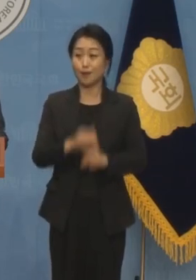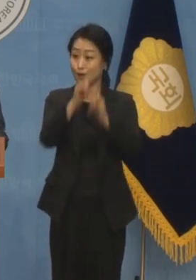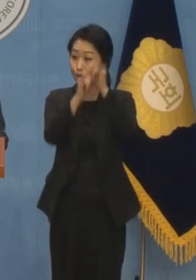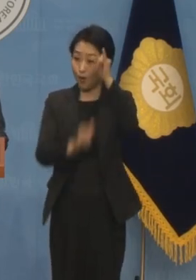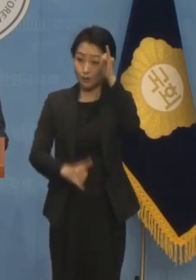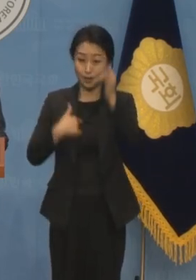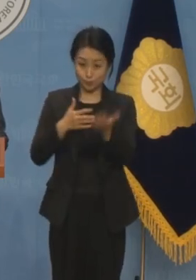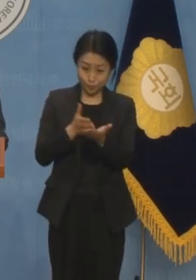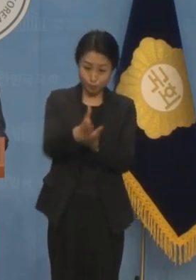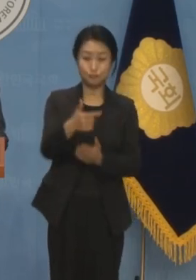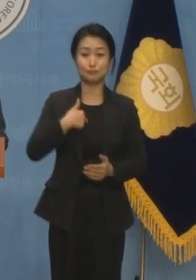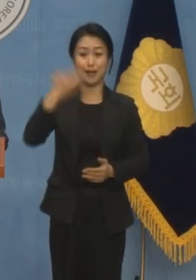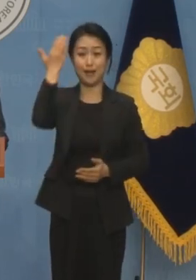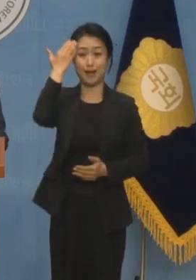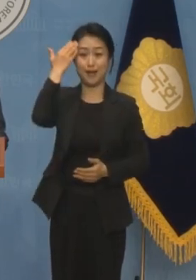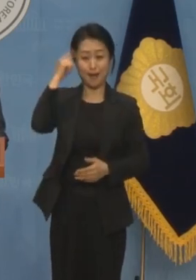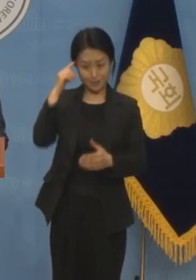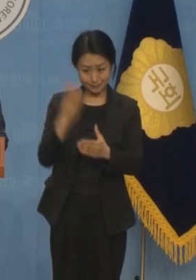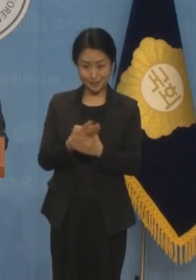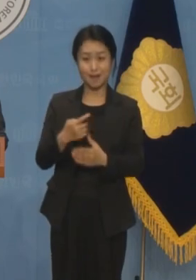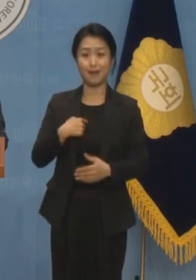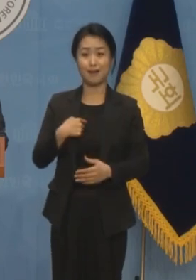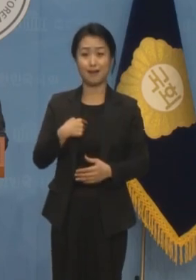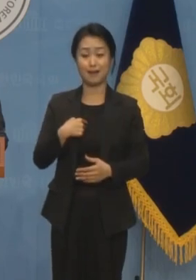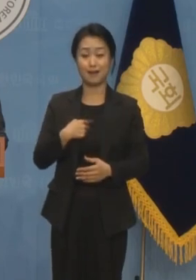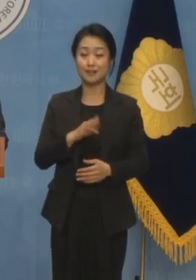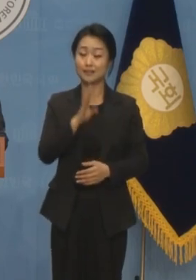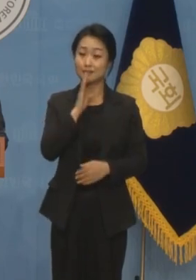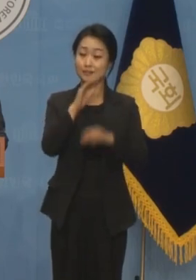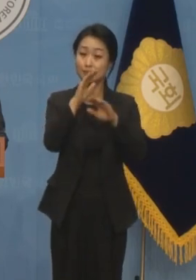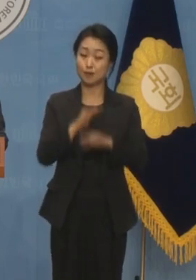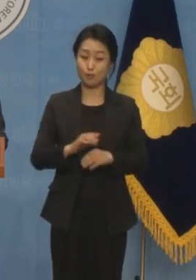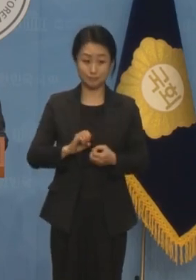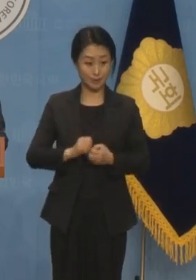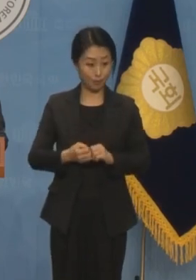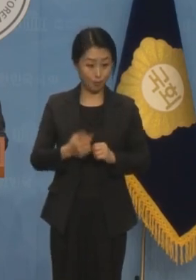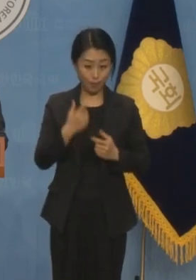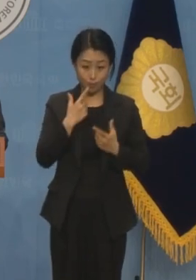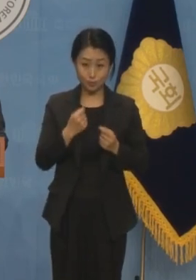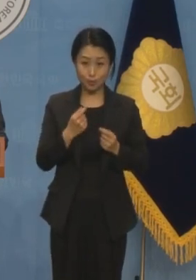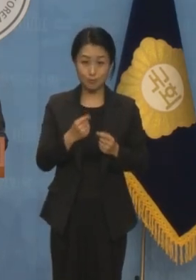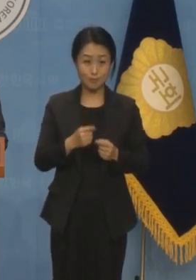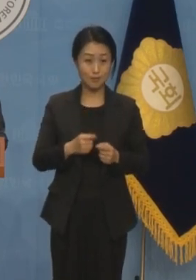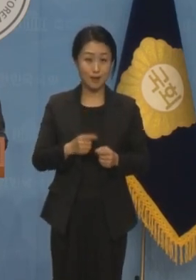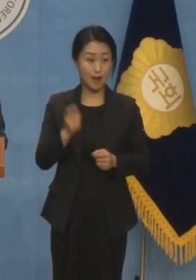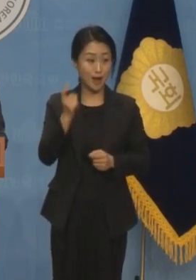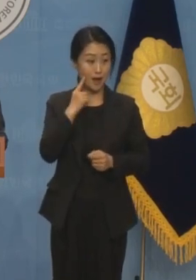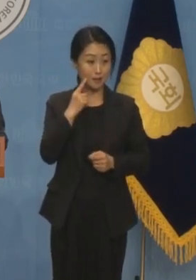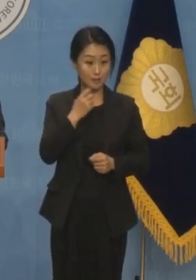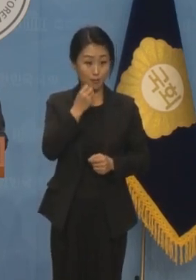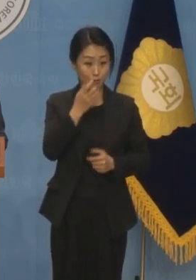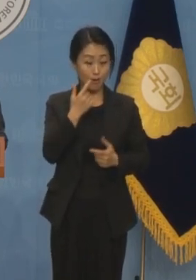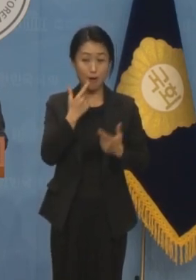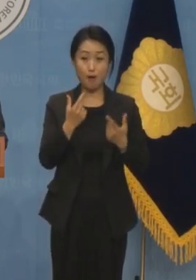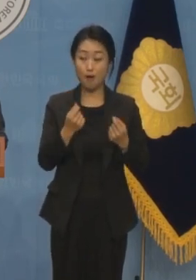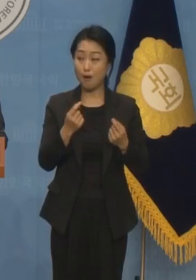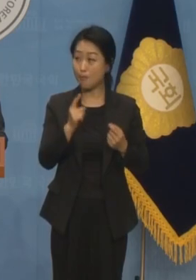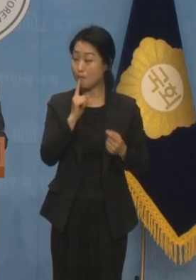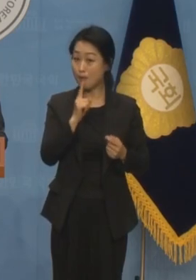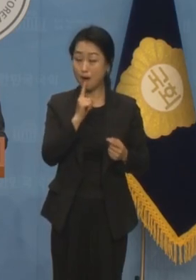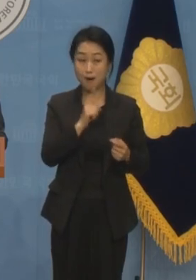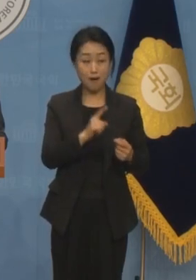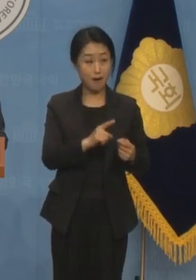출신인 제가 마치 사실을 날조해 아예 근거가 없는 발언을 한 것으로 호도해